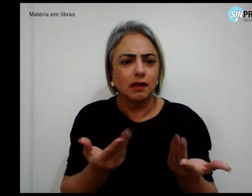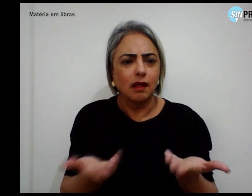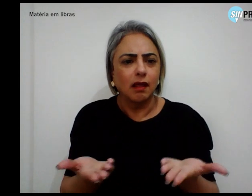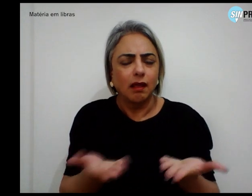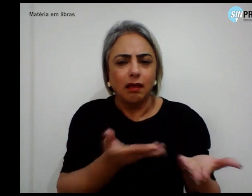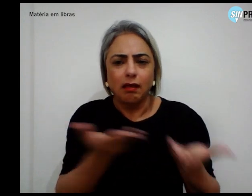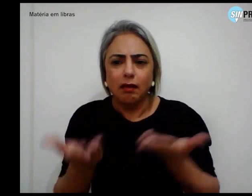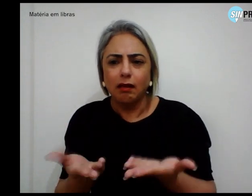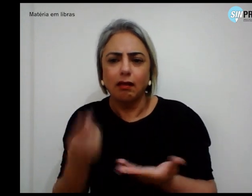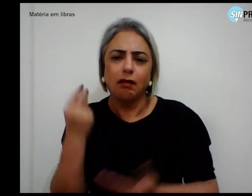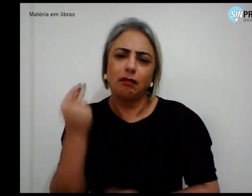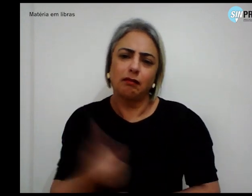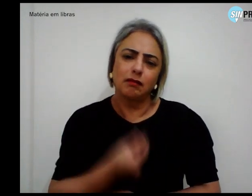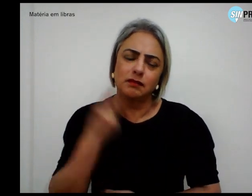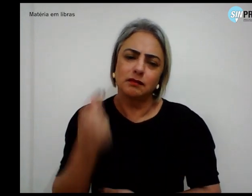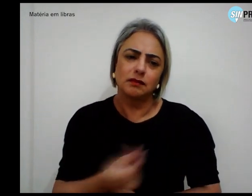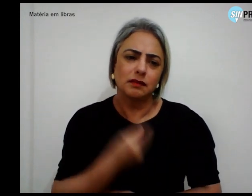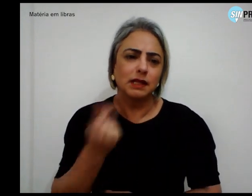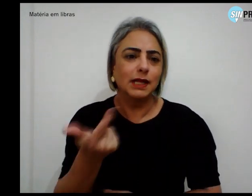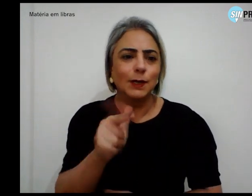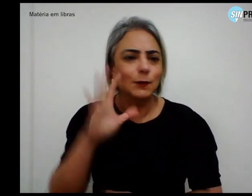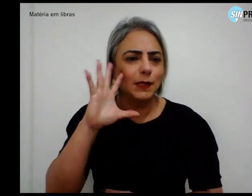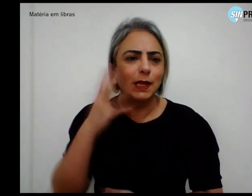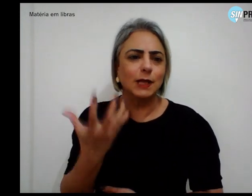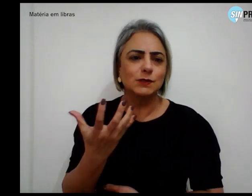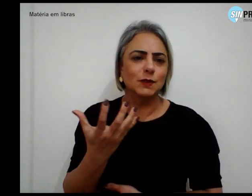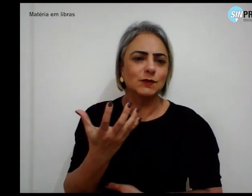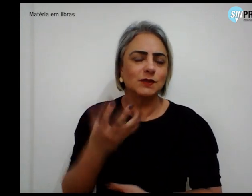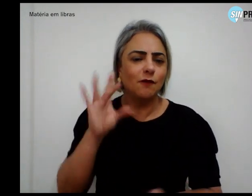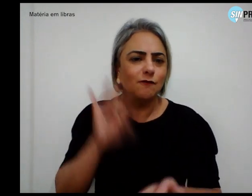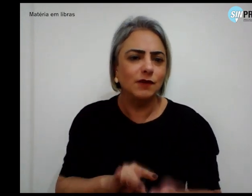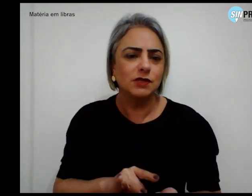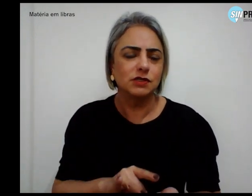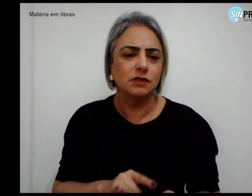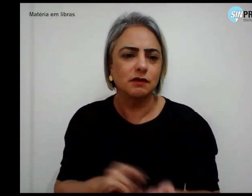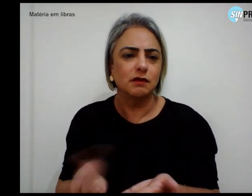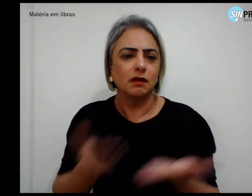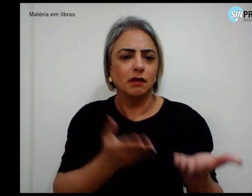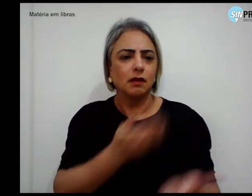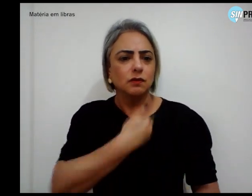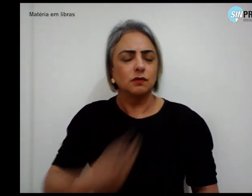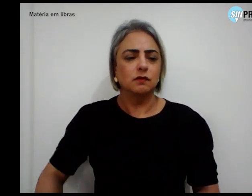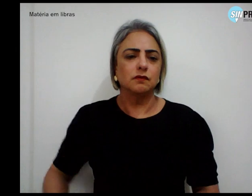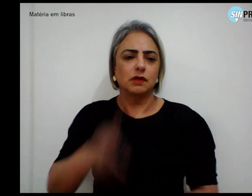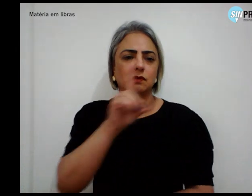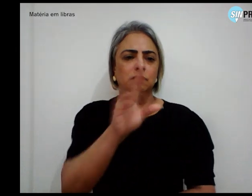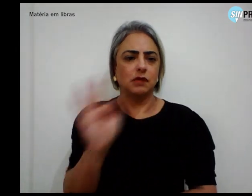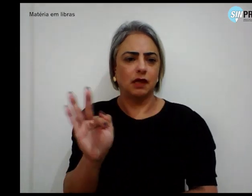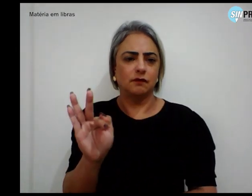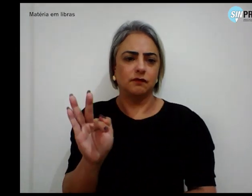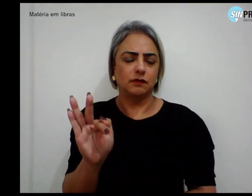tanto tempo sem uma providência efetiva por parte do GDF. Como